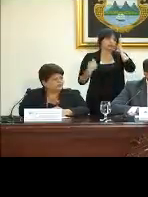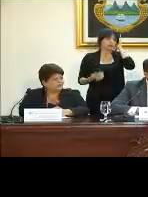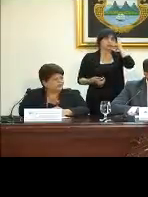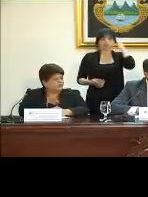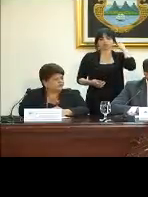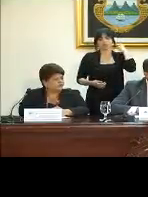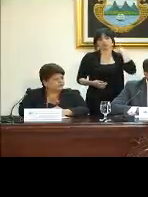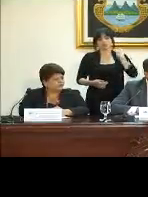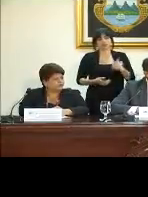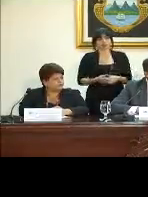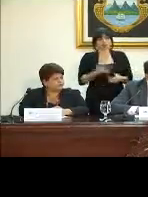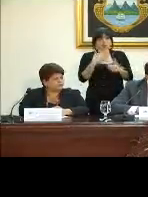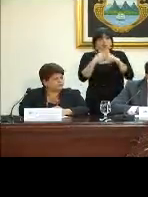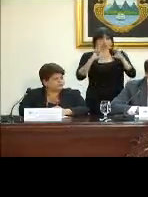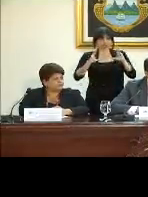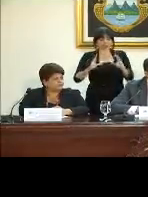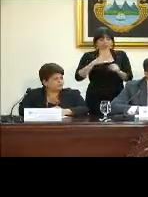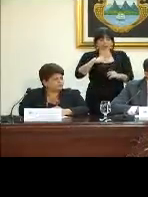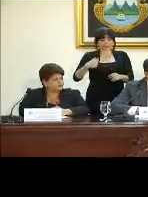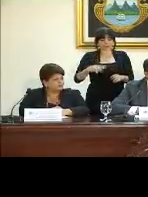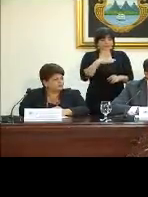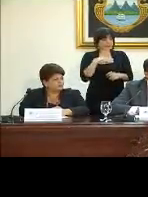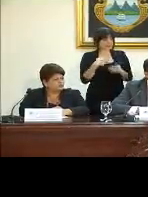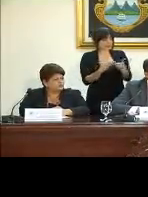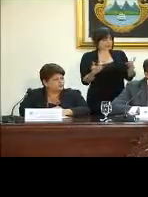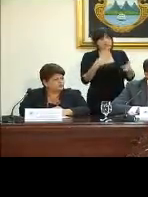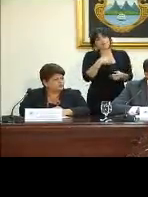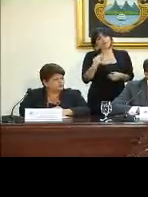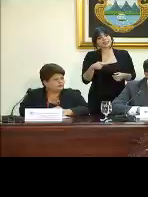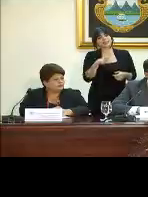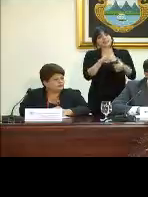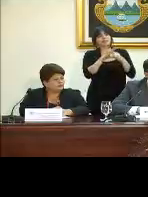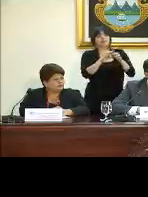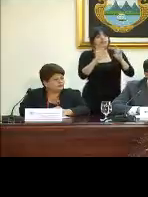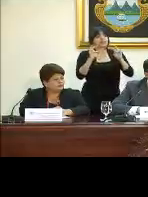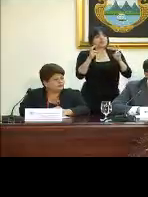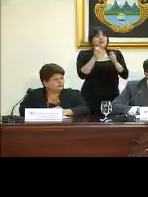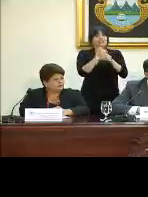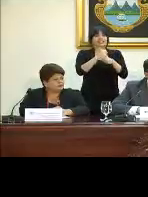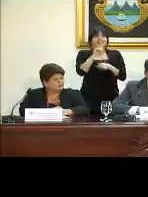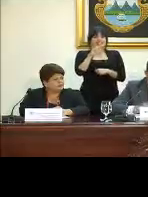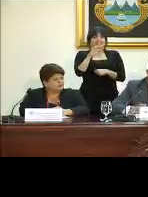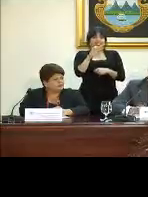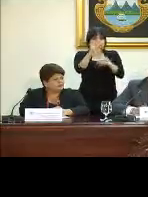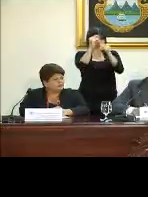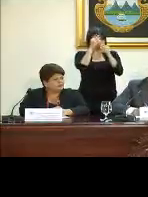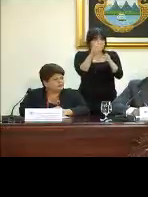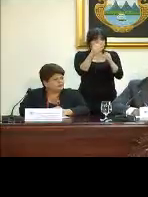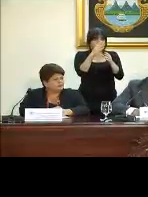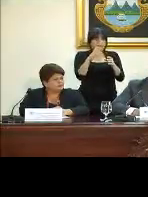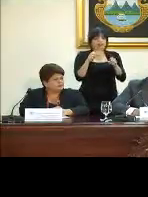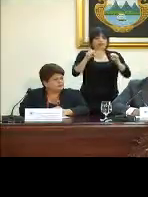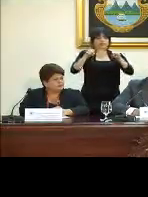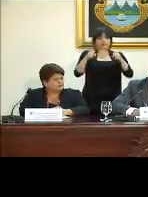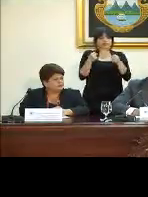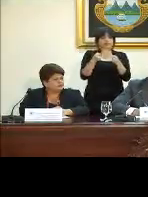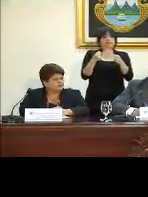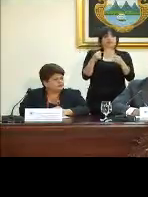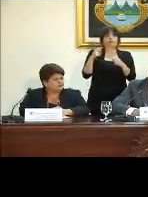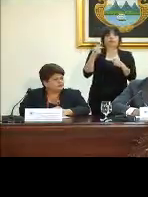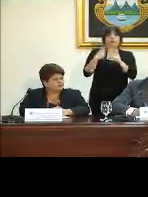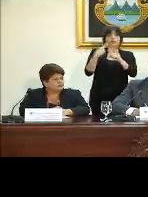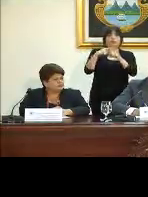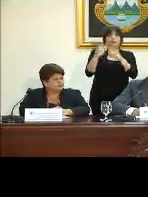Este martes en la conferencia de prensa de Consejo de Gobierno, la periodista Carmen Navarro de Diario Extra encaró al presidente Luis